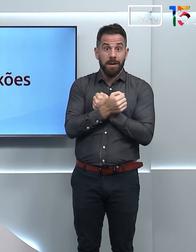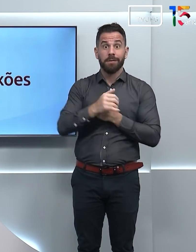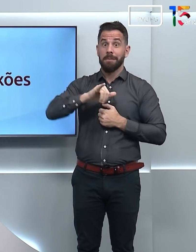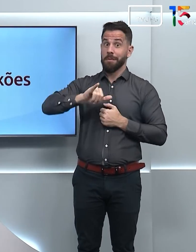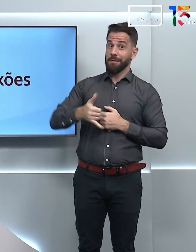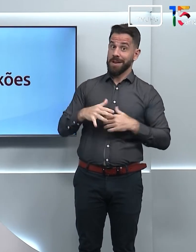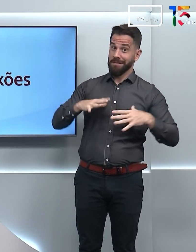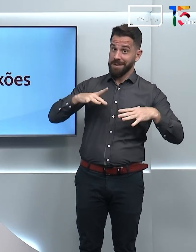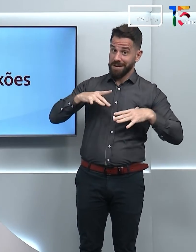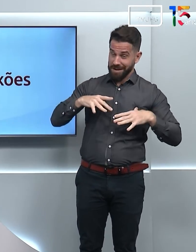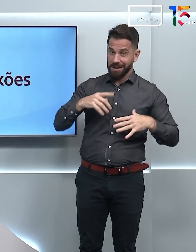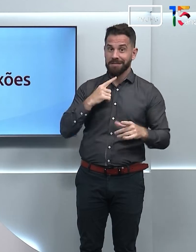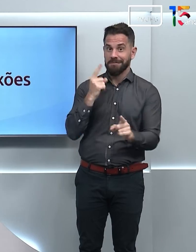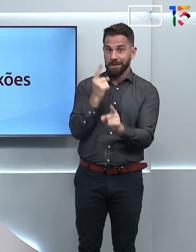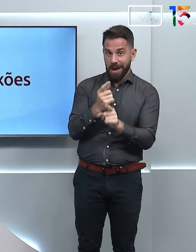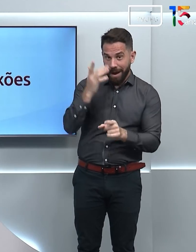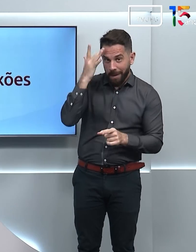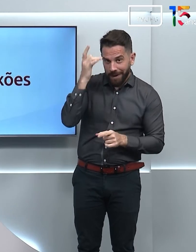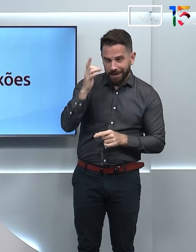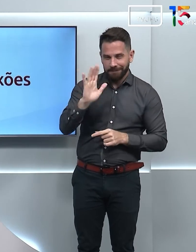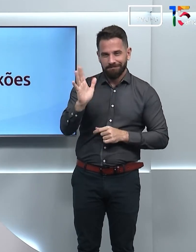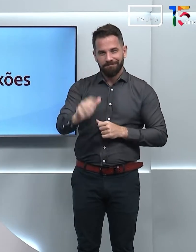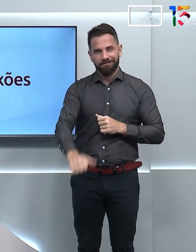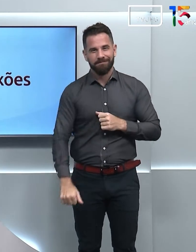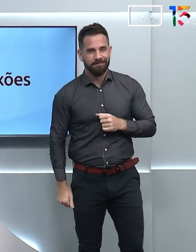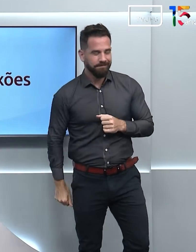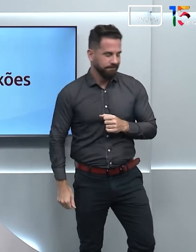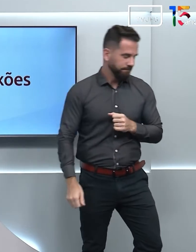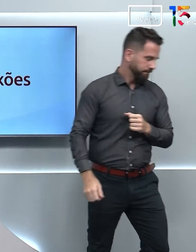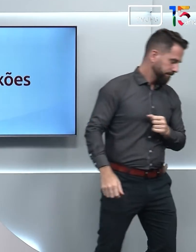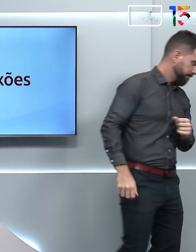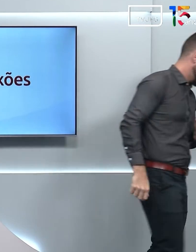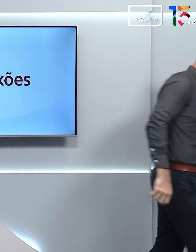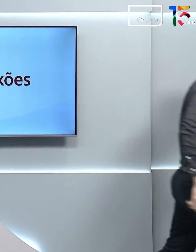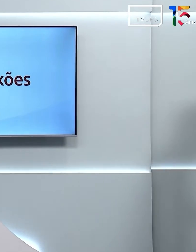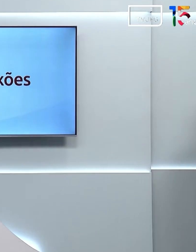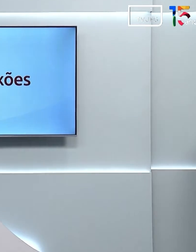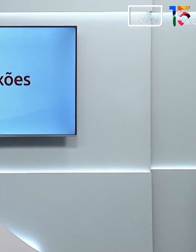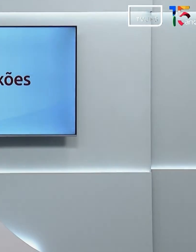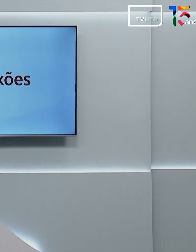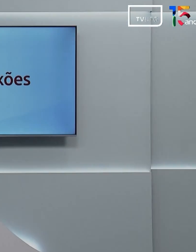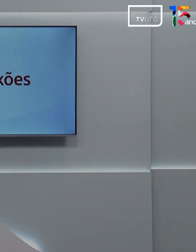feriado para você e até amanhã. A